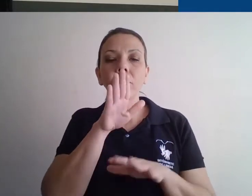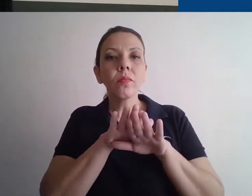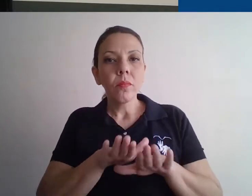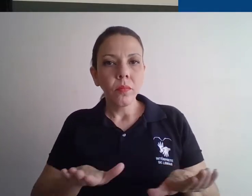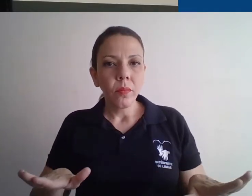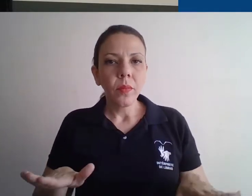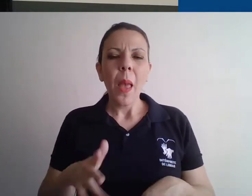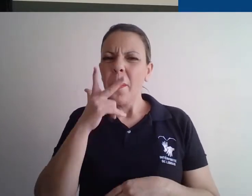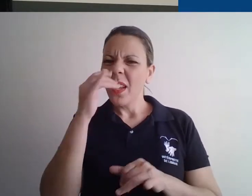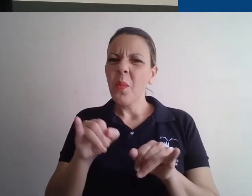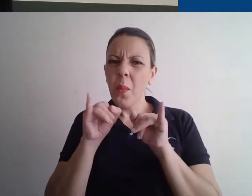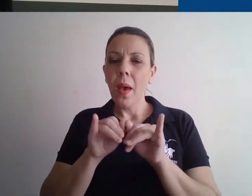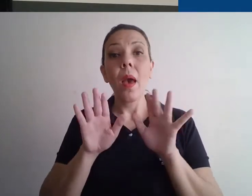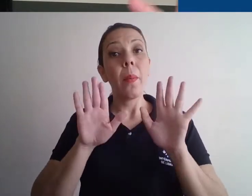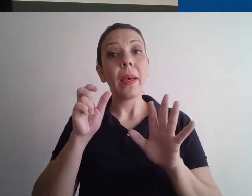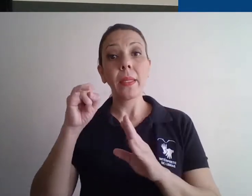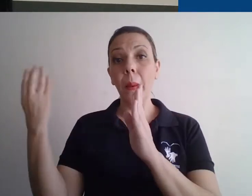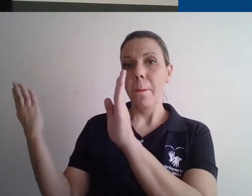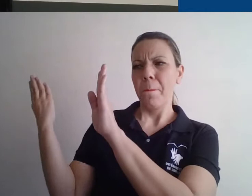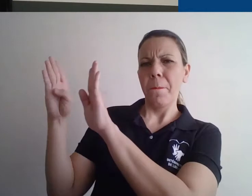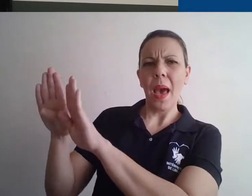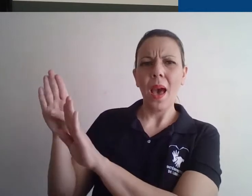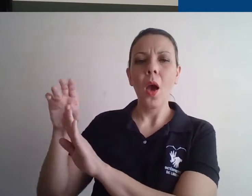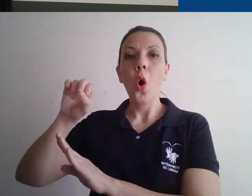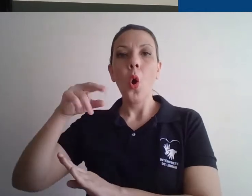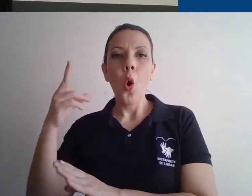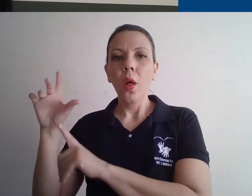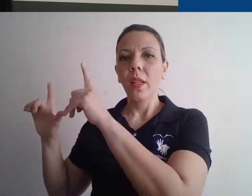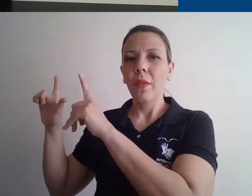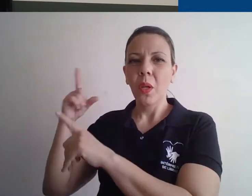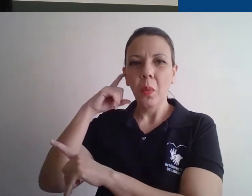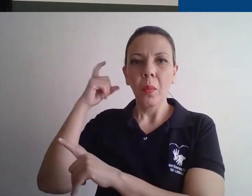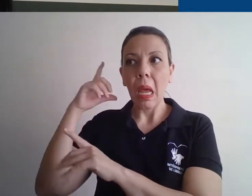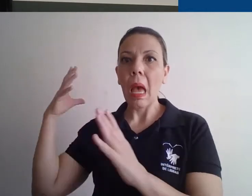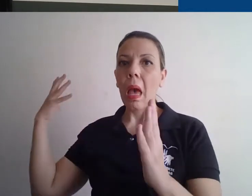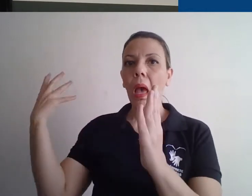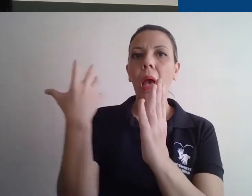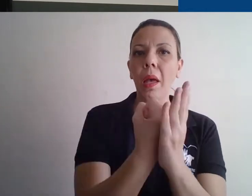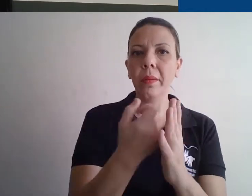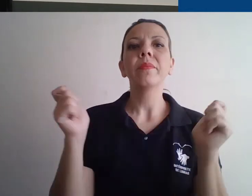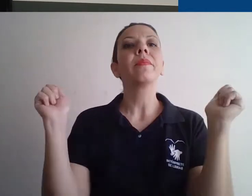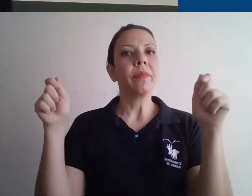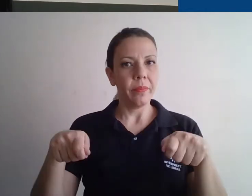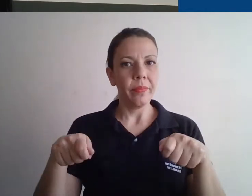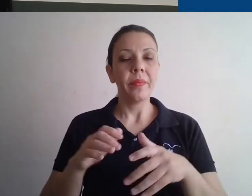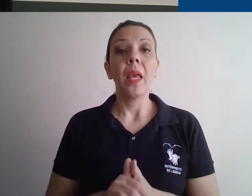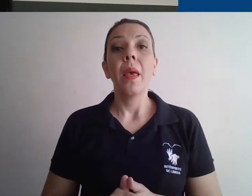porta batendo na cozinha, aquela televisão ligada, tudo isso acaba aparecendo na gravação. Principalmente quando a gente não tá usando equipamentos